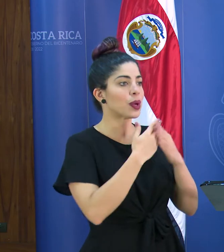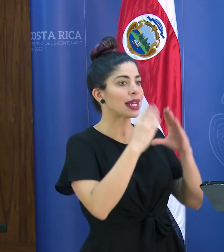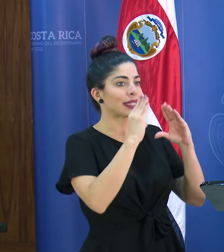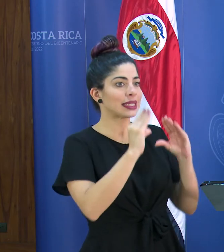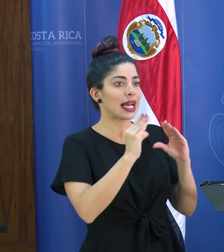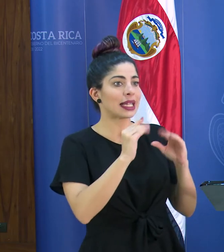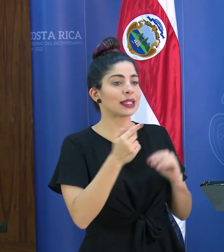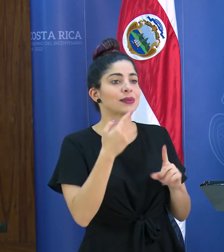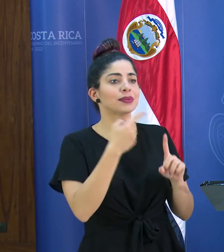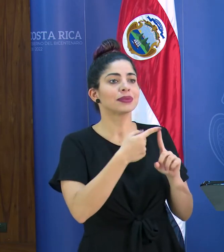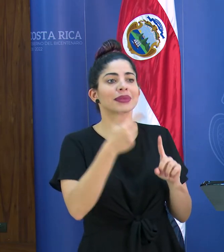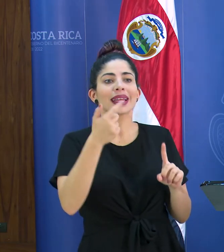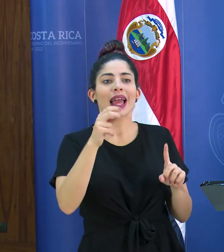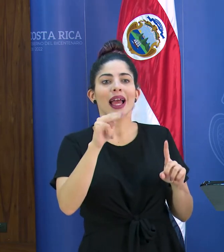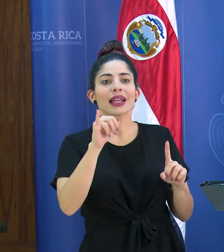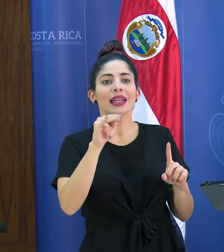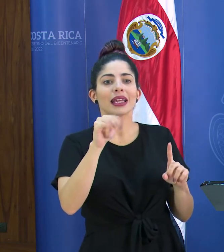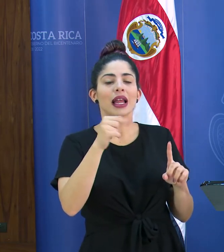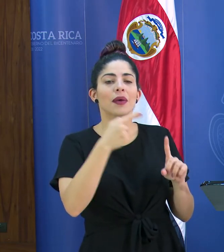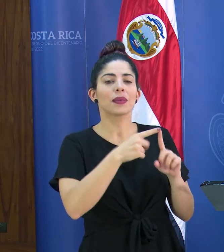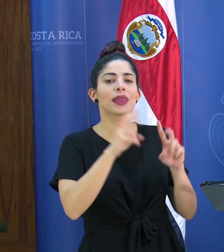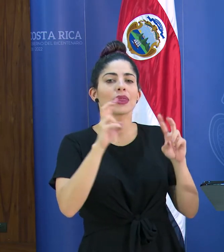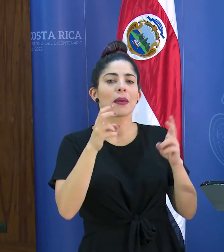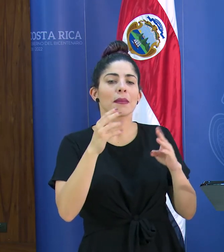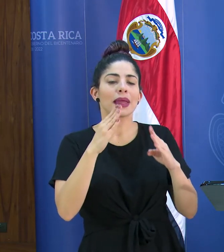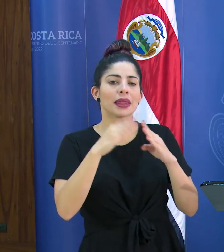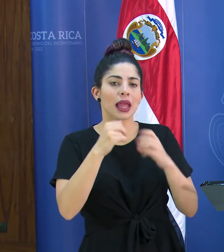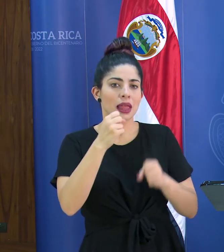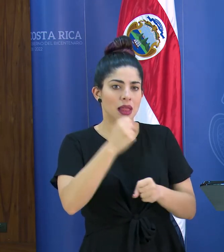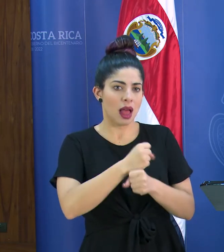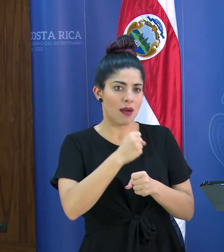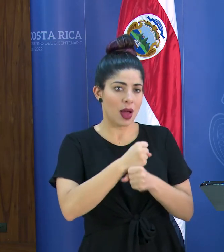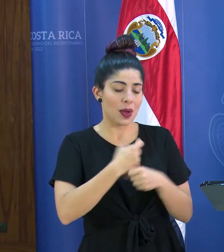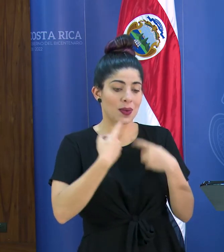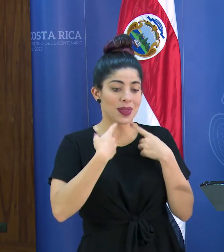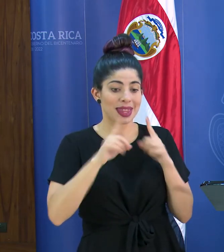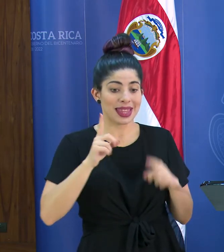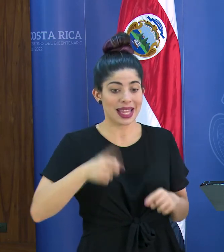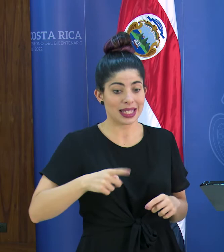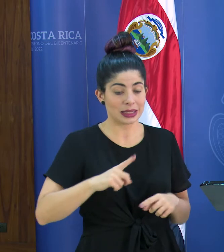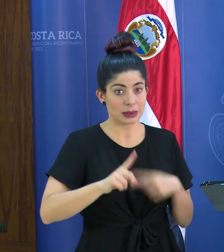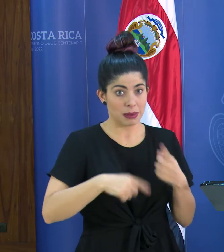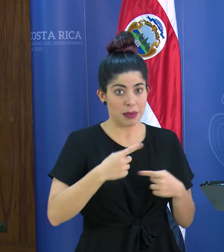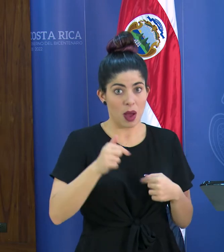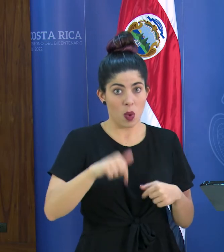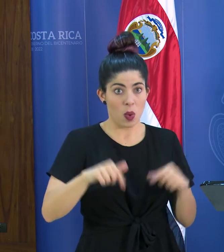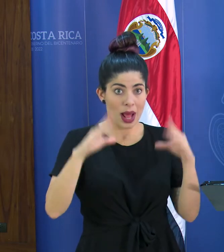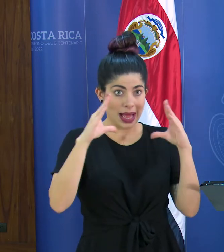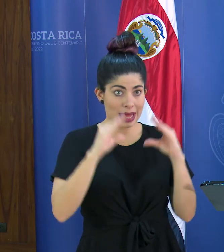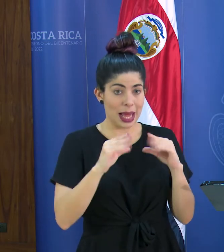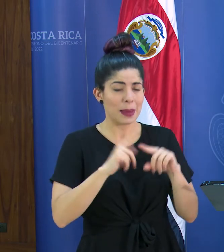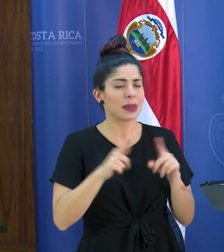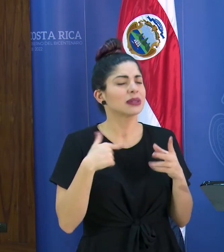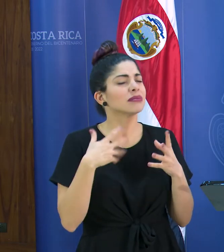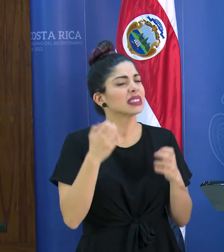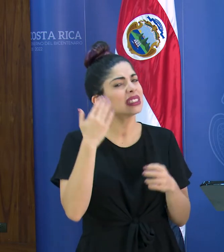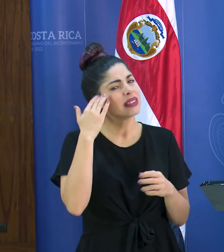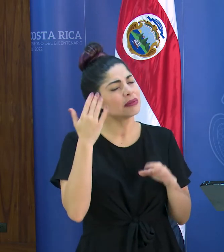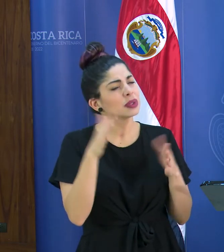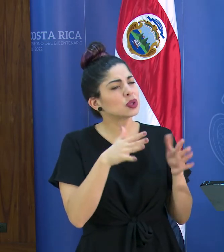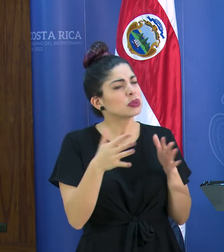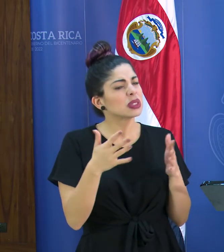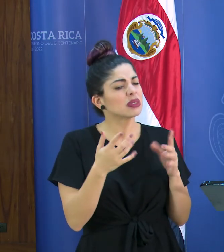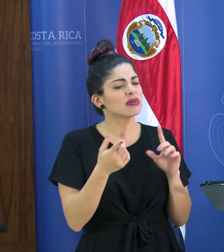Doña Yanina yo quería consultarle en relación al tema del teletrabajo bueno la directriz la van a mandar ahora en la tarde pero quisiera saber más o menos cuál